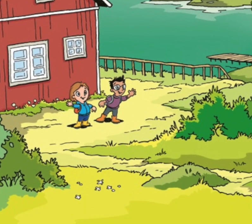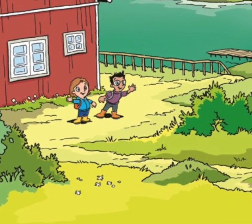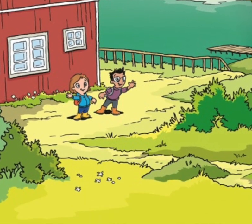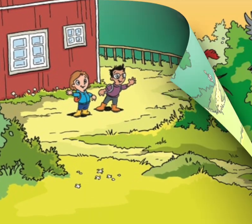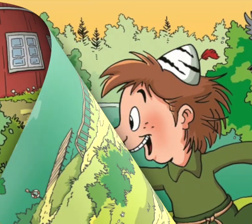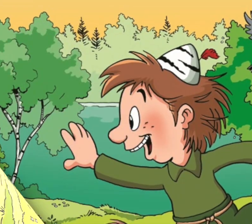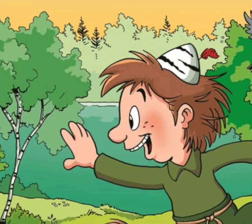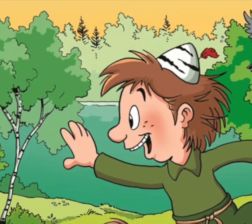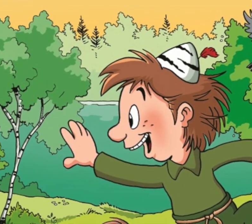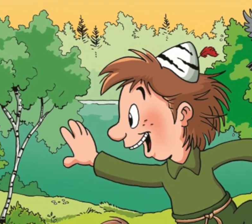Tack! Tack!